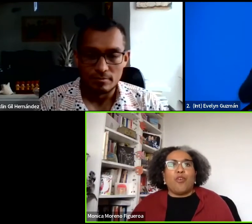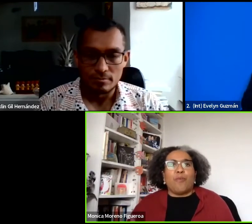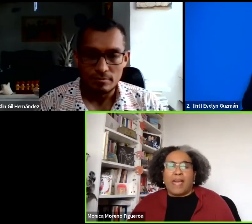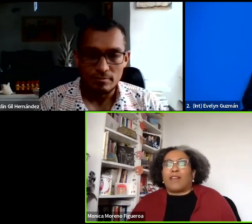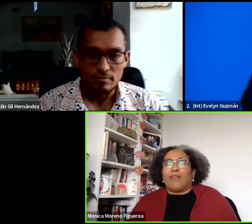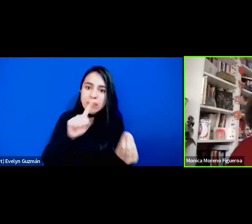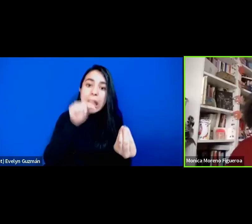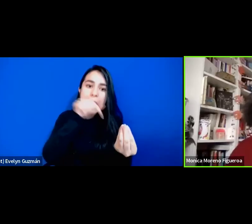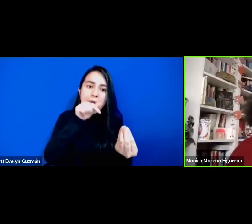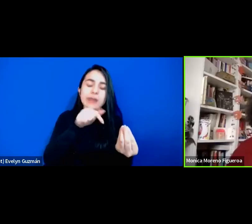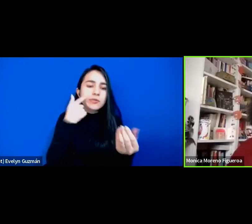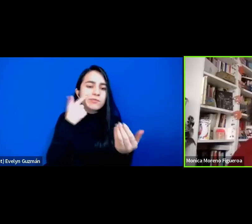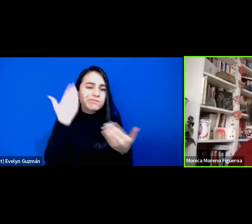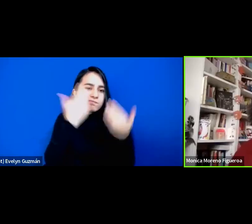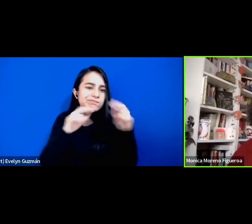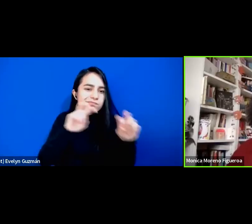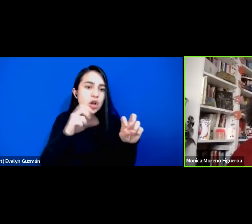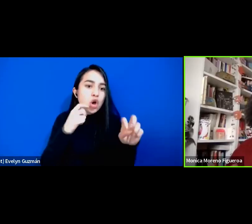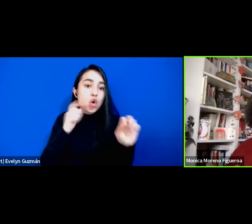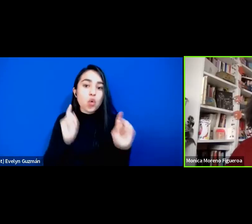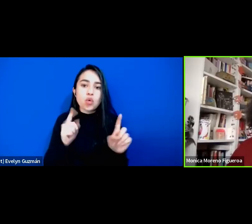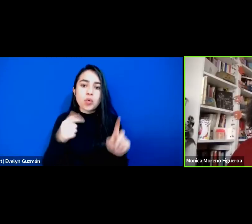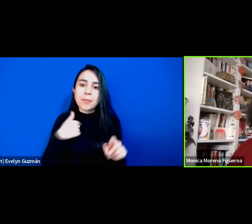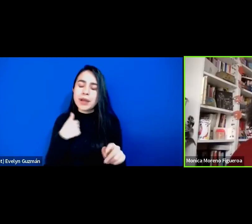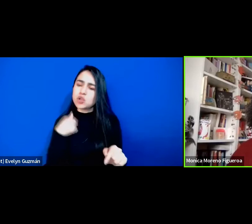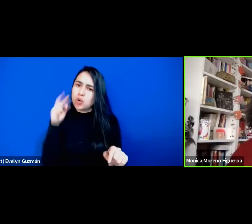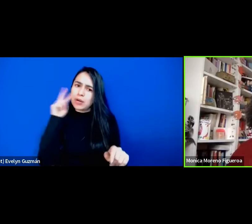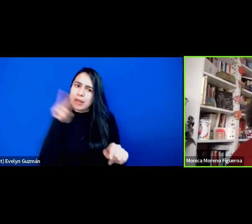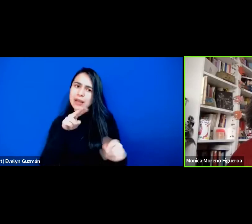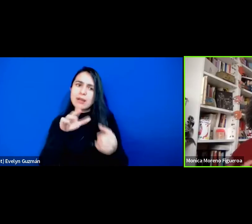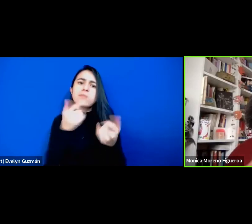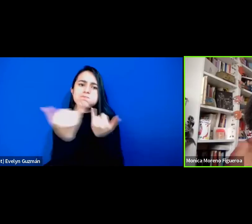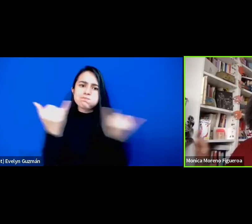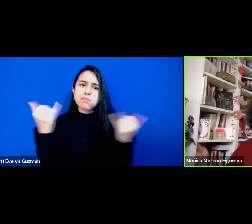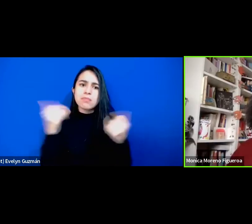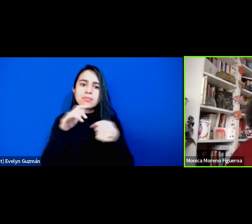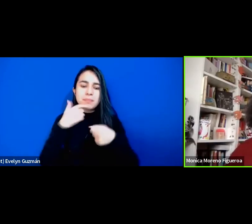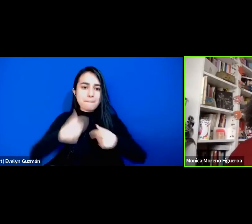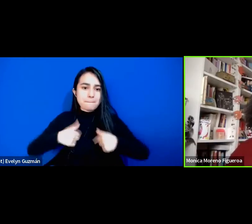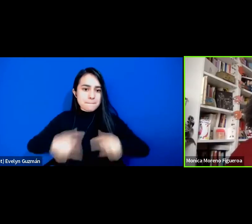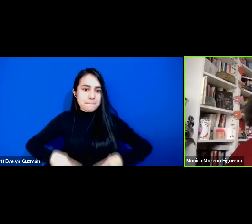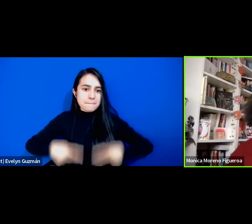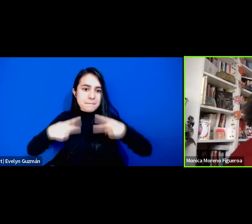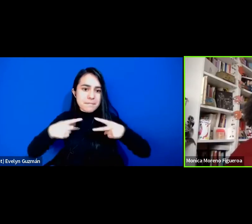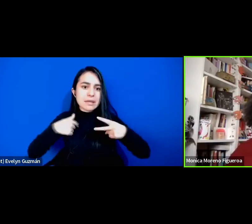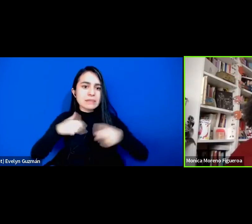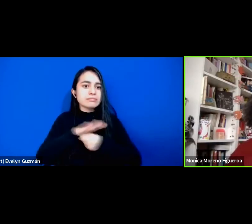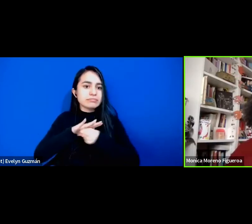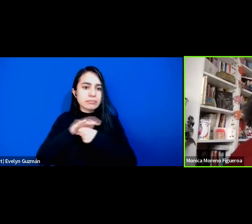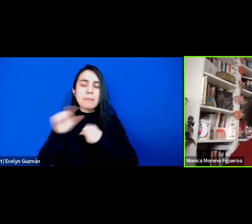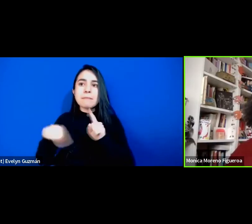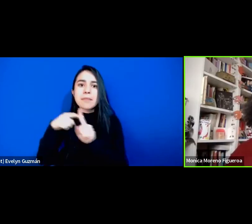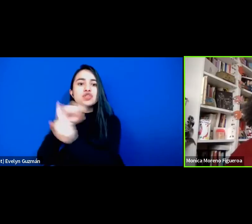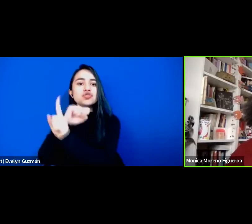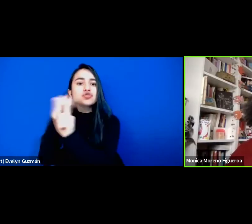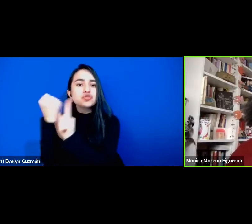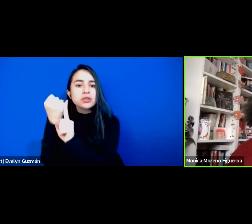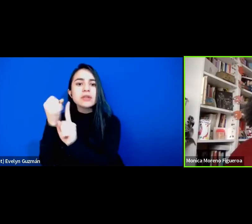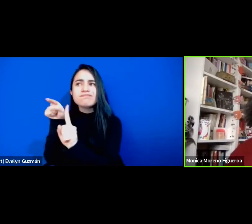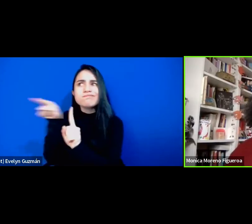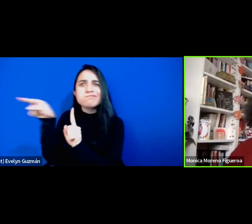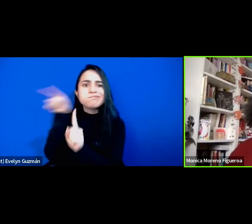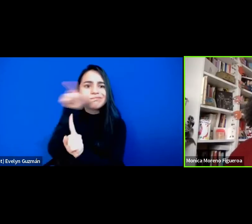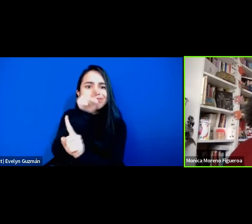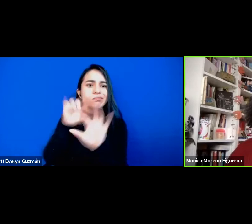no verlo, ¿no? Ya no pude dejar de mirar esta situación en mi vida, en la, en el mundo social que estudiaba,